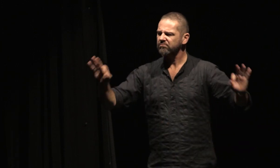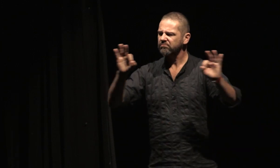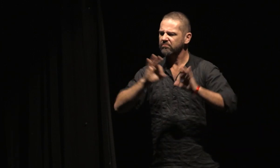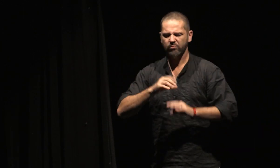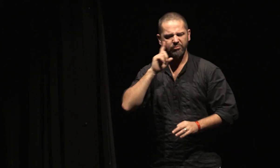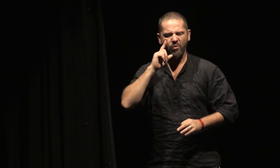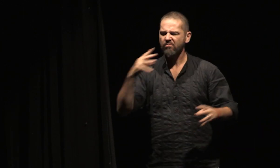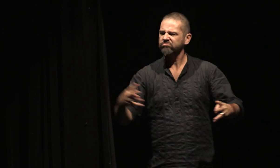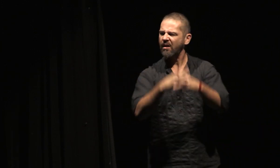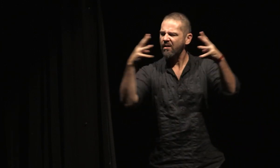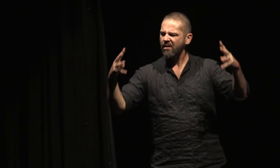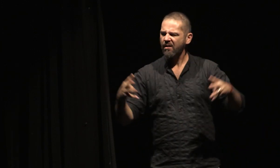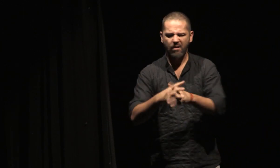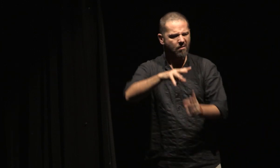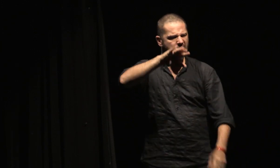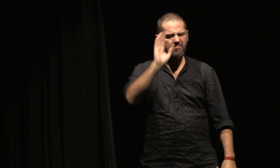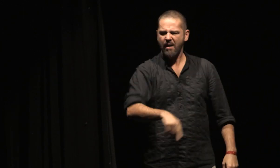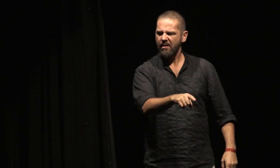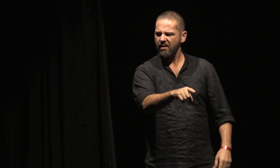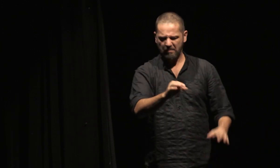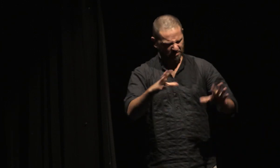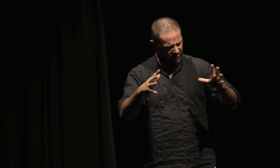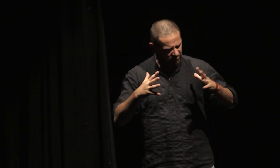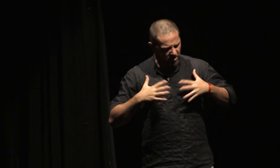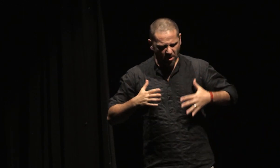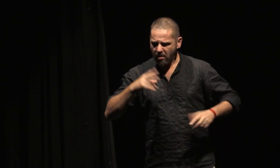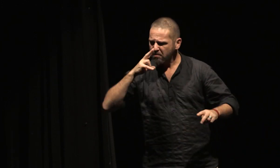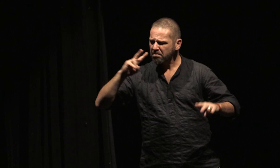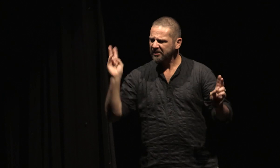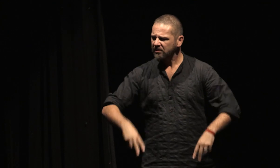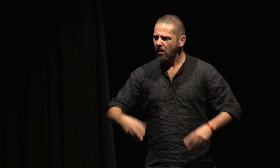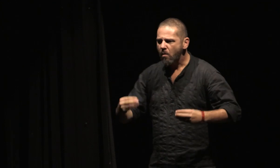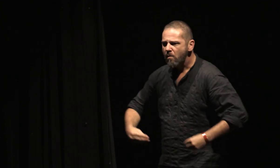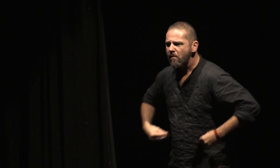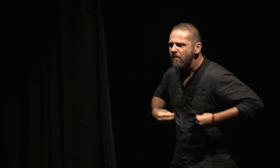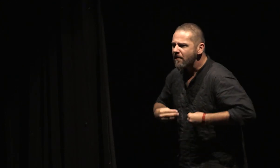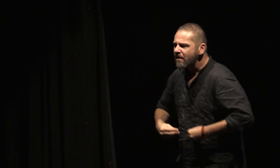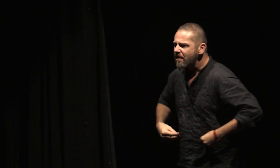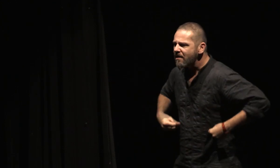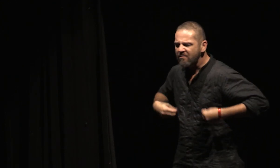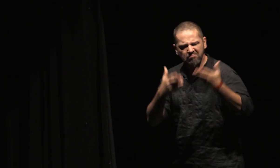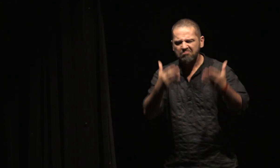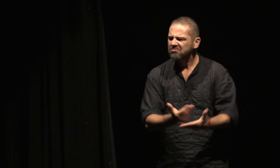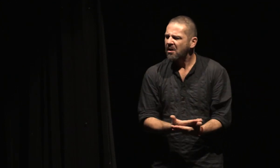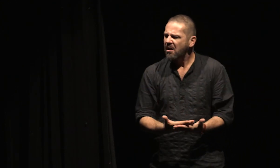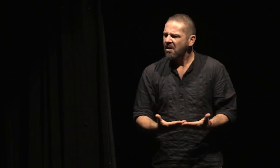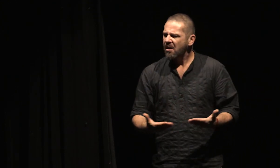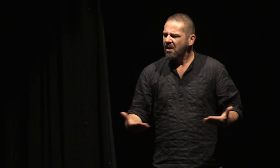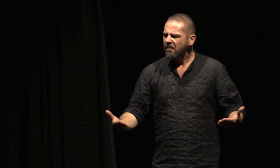Il avait l'aspect d'un paysan, d'un ouvrier ou d'un marchand ambulant. Tente de vent sur les gravats. Il